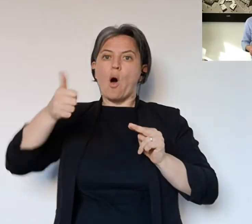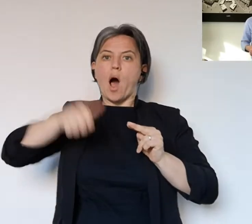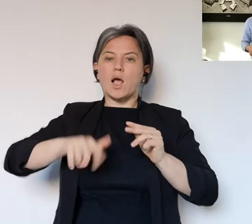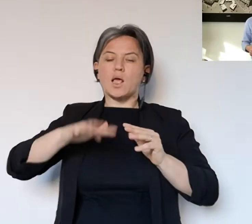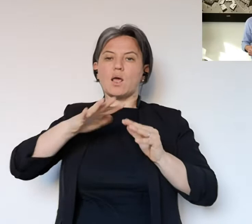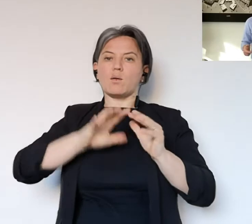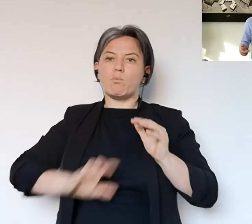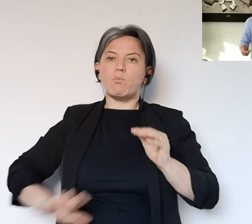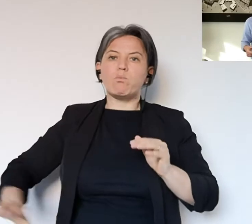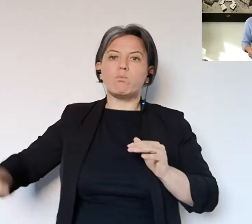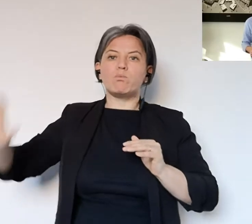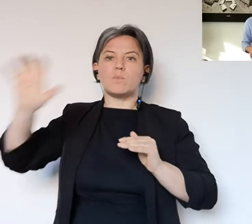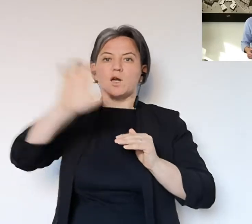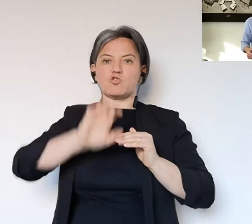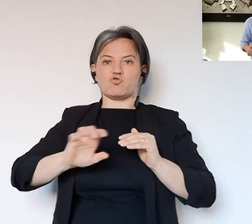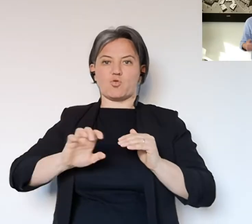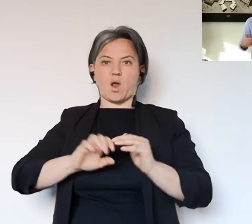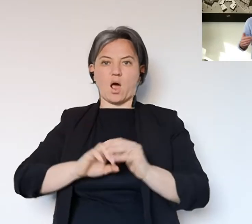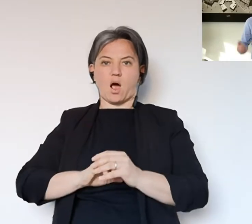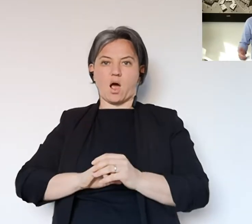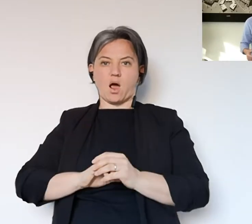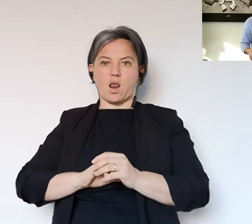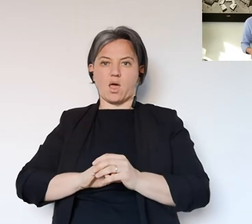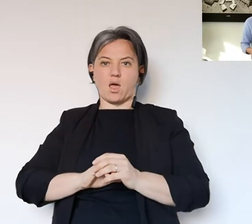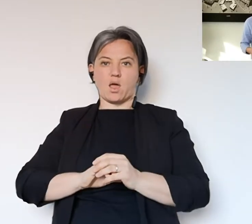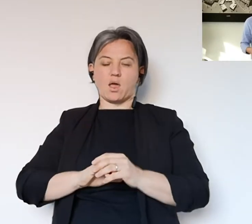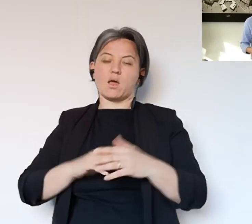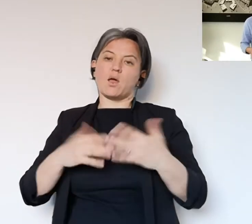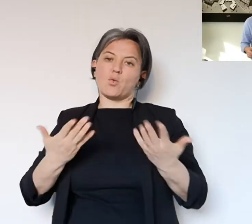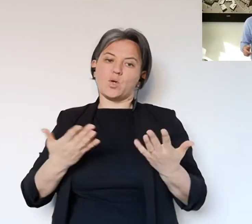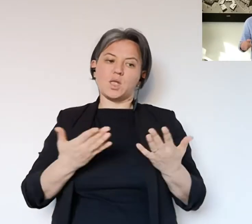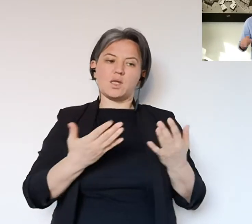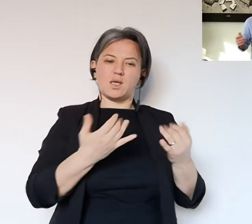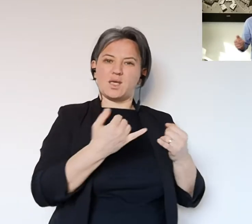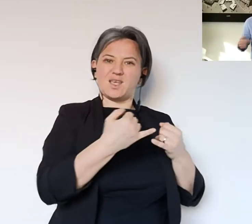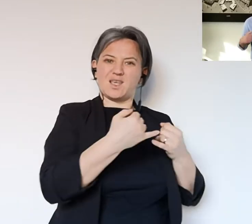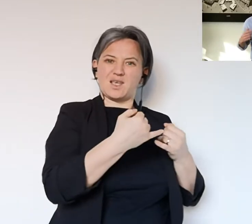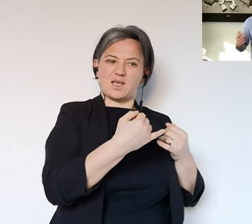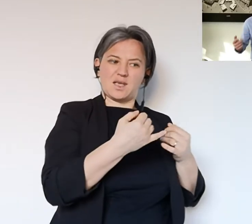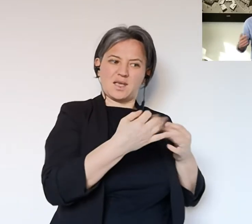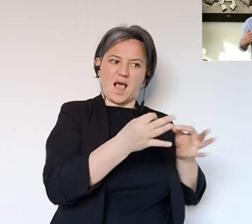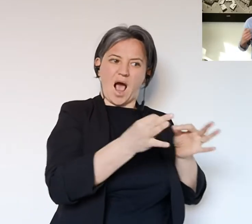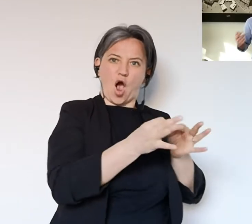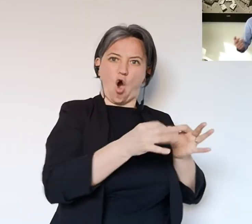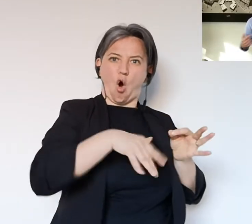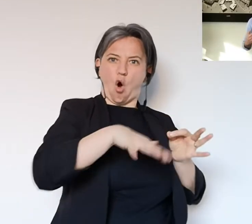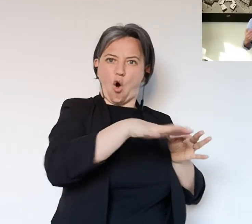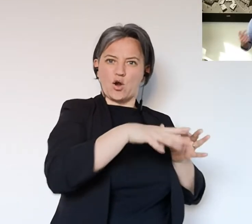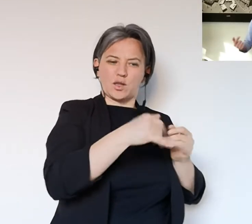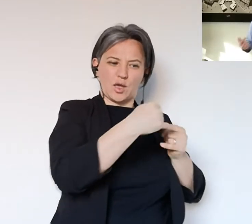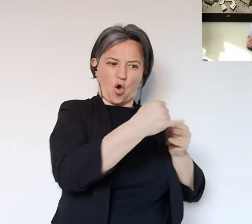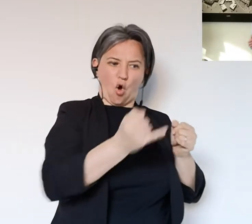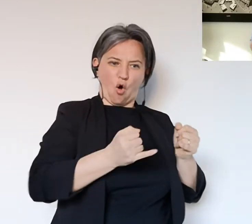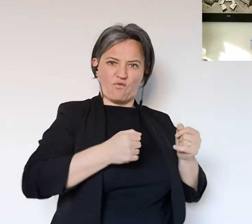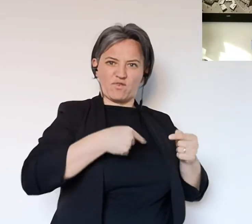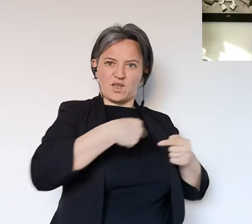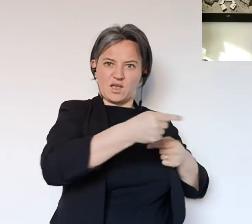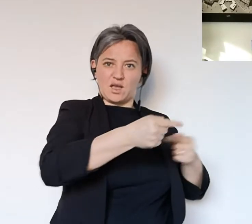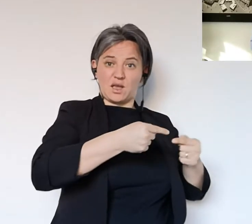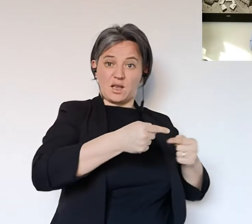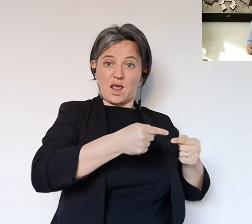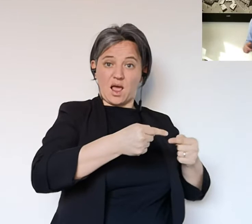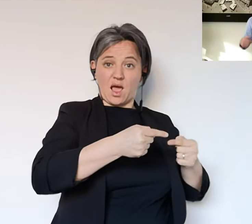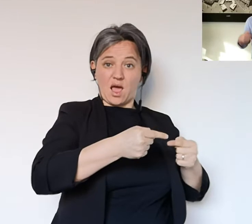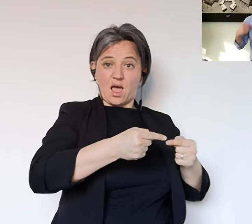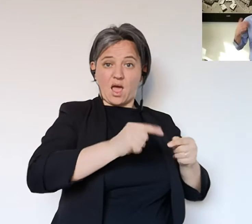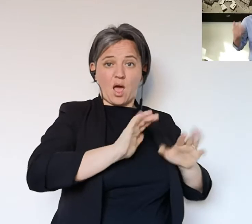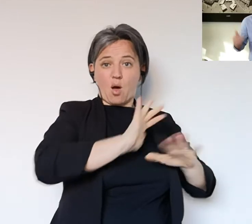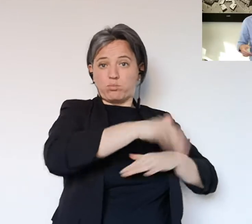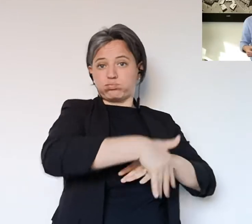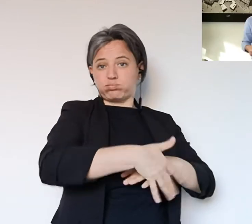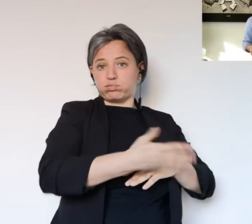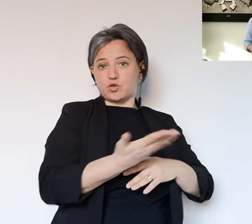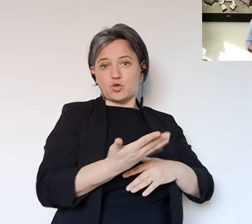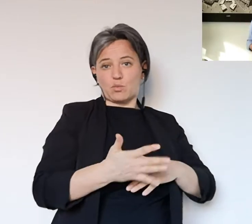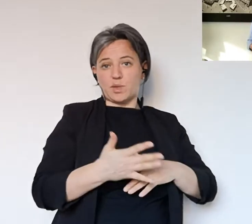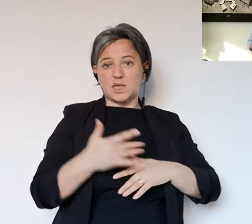sostanzialmente i nostri accordi bilaterali con i comuni di confine vengono